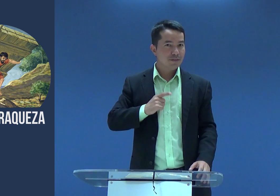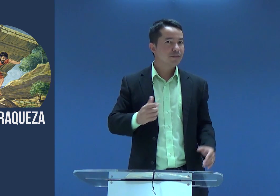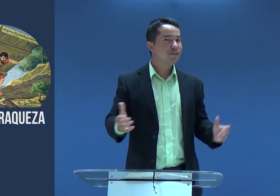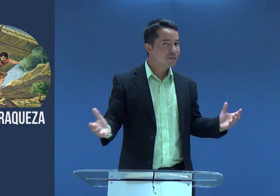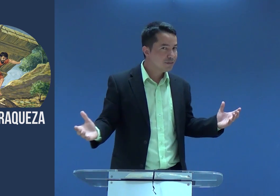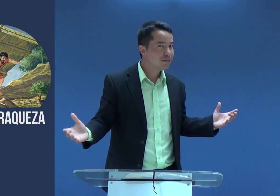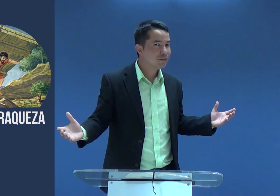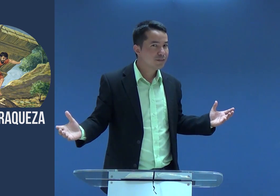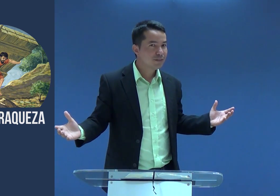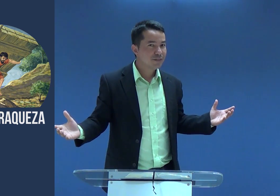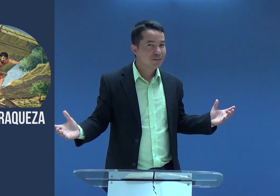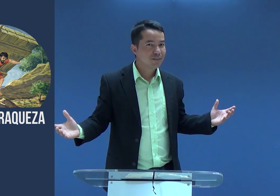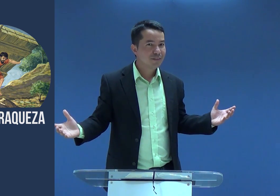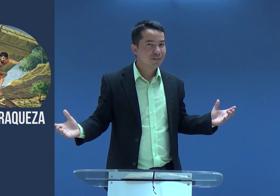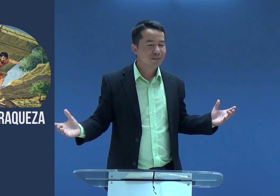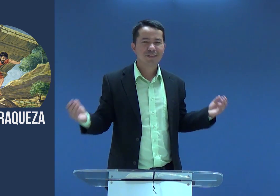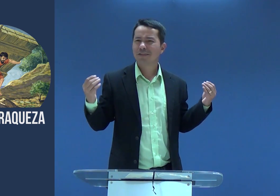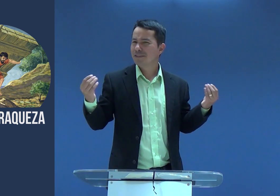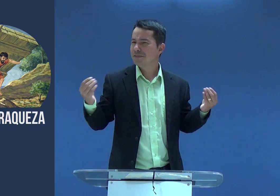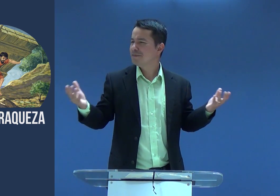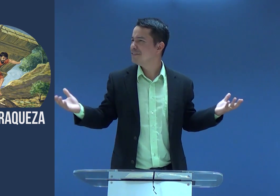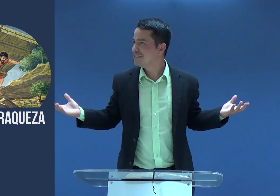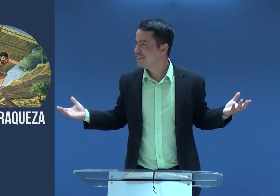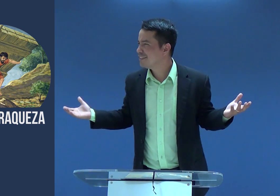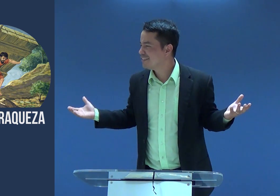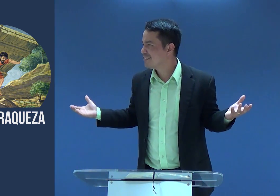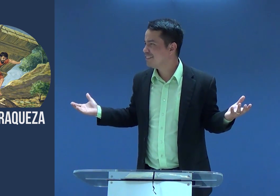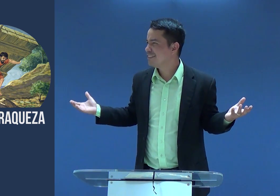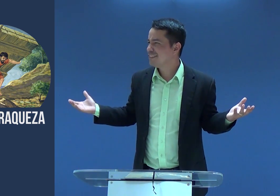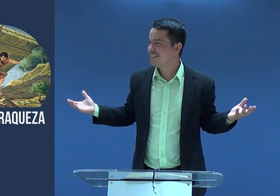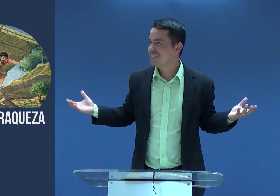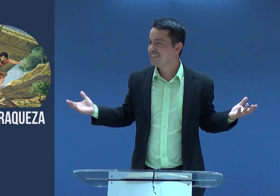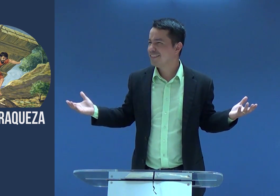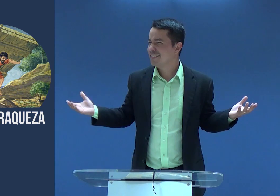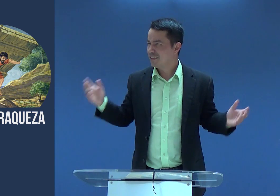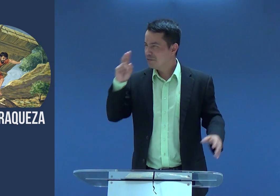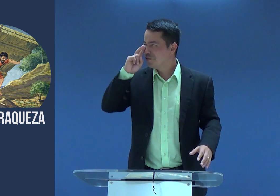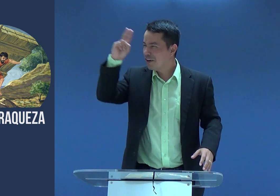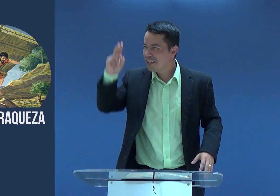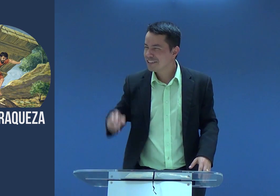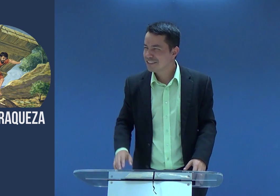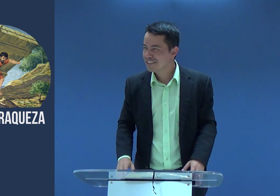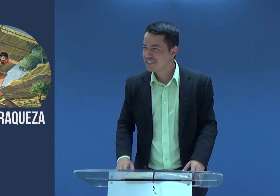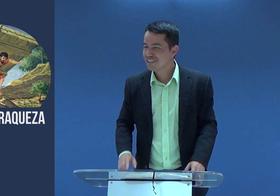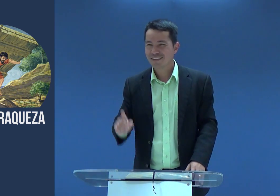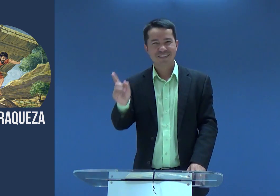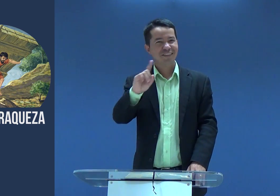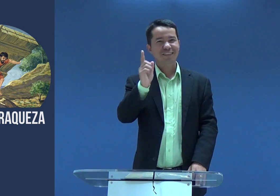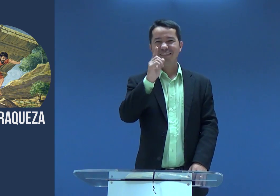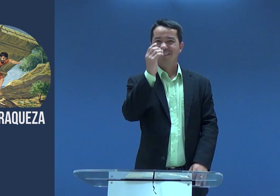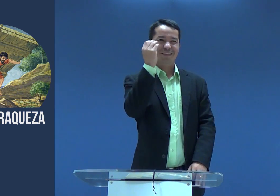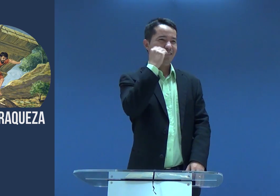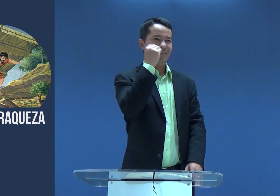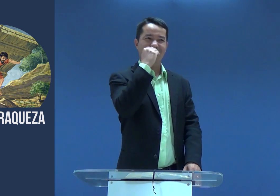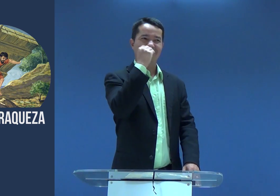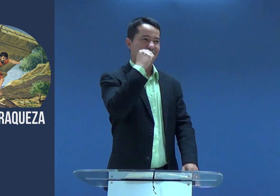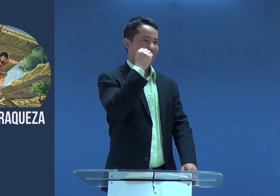práticas sexuais. Mas como assim? As coisas não combinam. Isso é força? Isso é